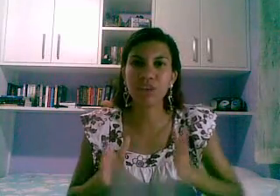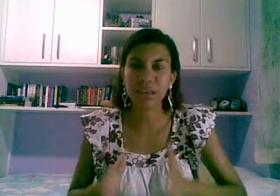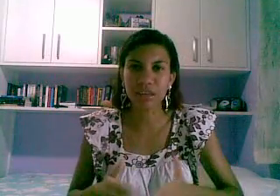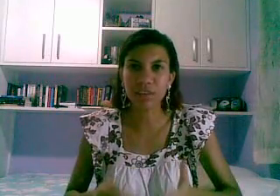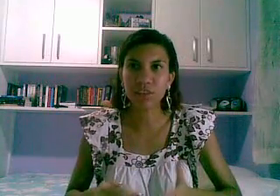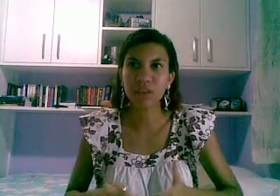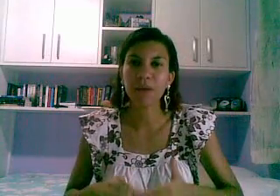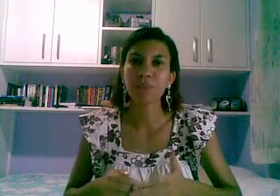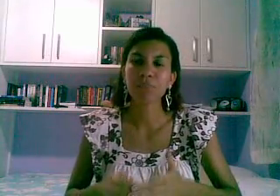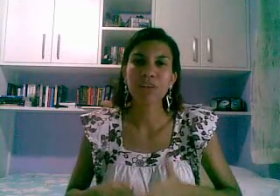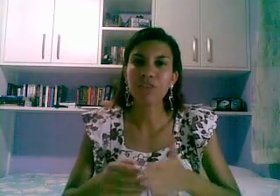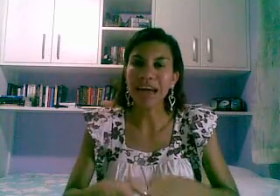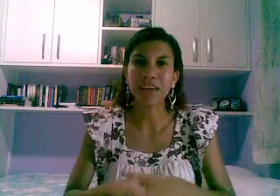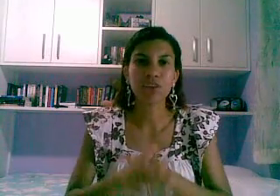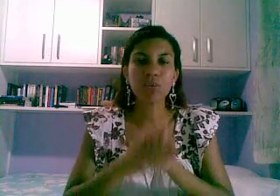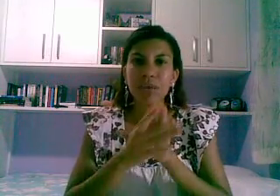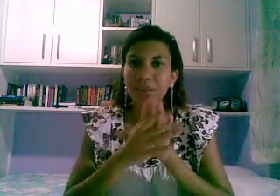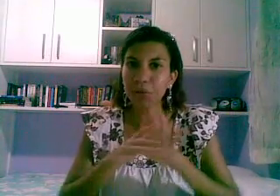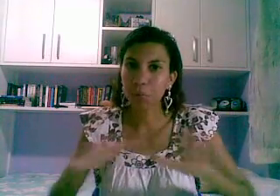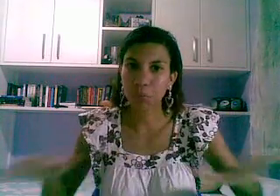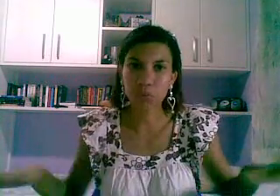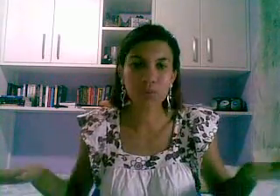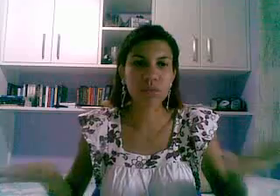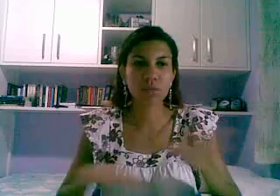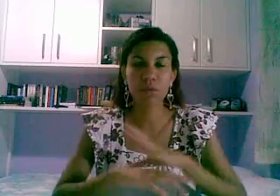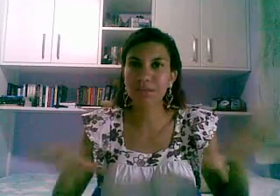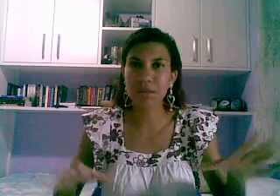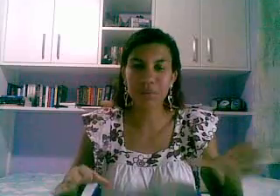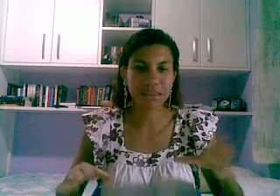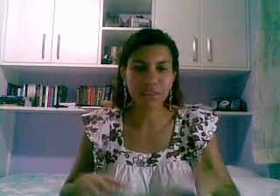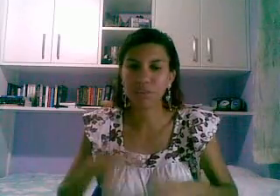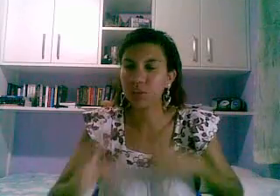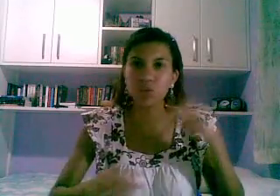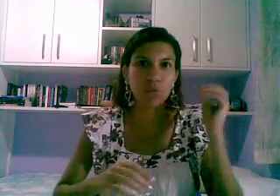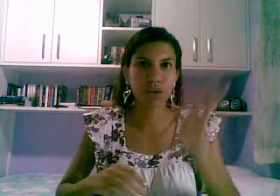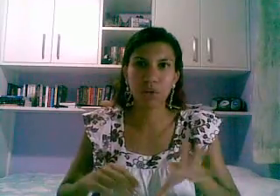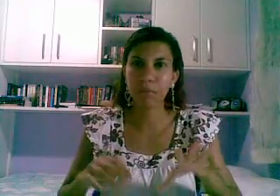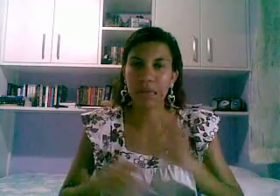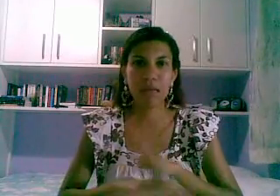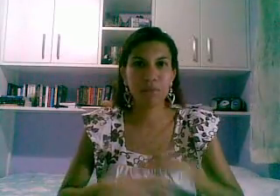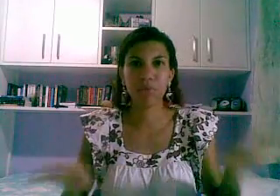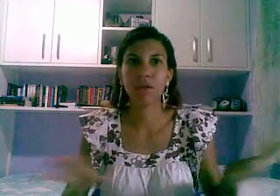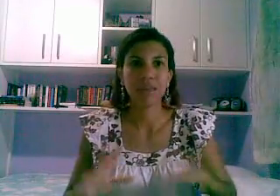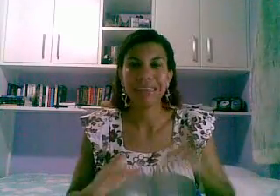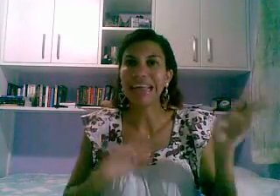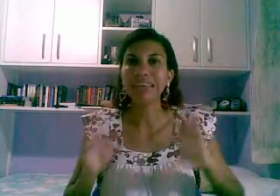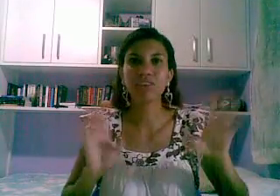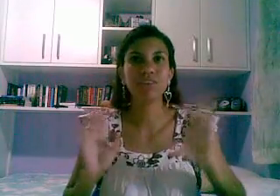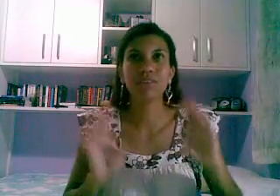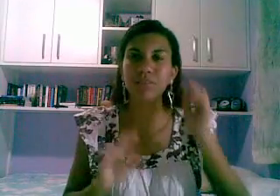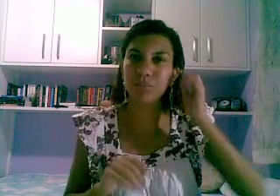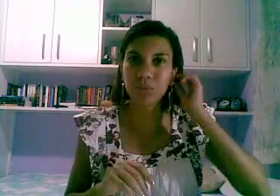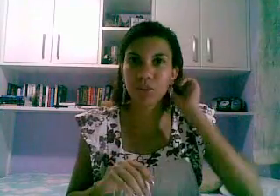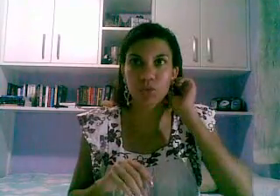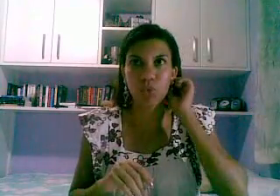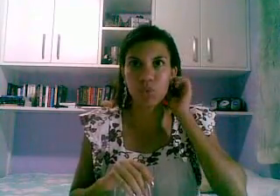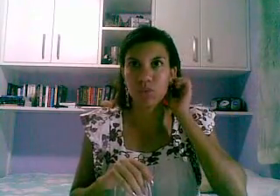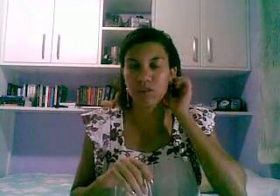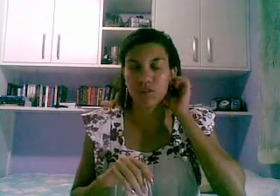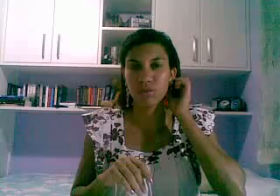ser gincanas diárias não tá valendo o ponto, são coisas independentes fechou, ganhou o prêmio nada de muitas loucuras